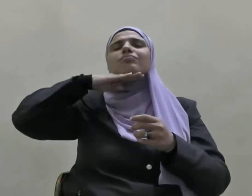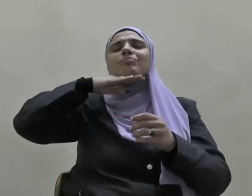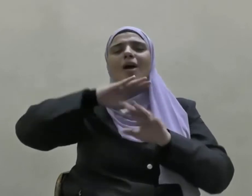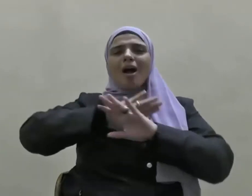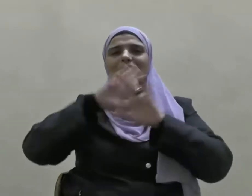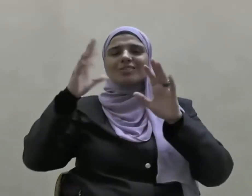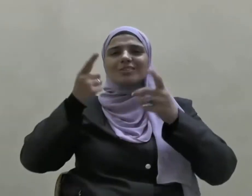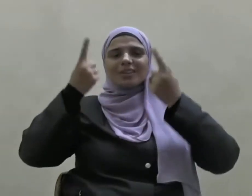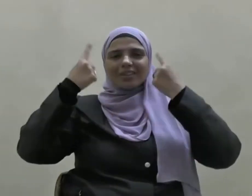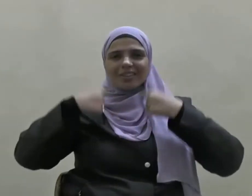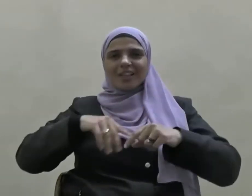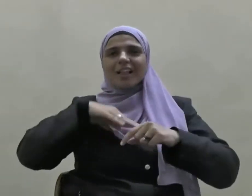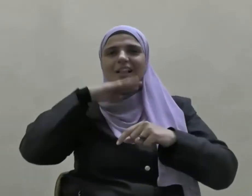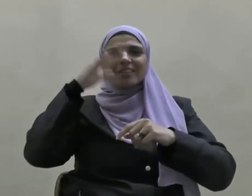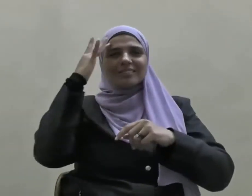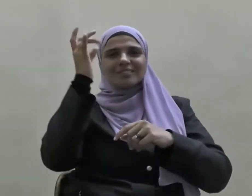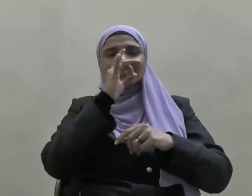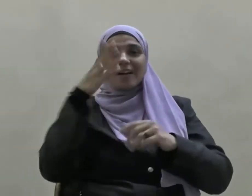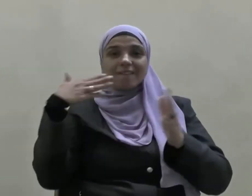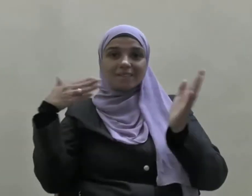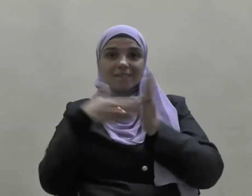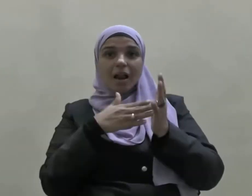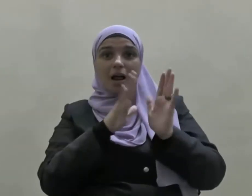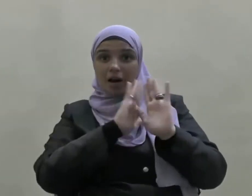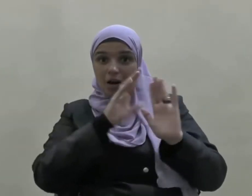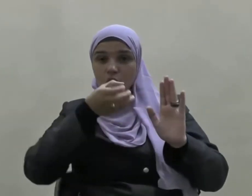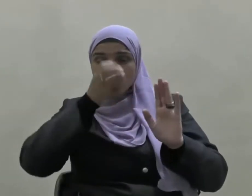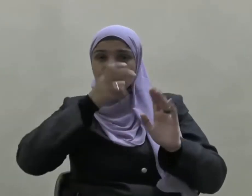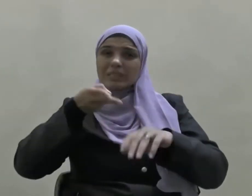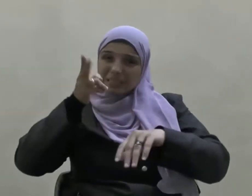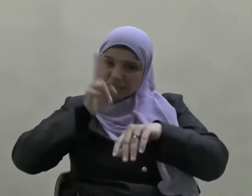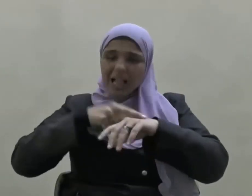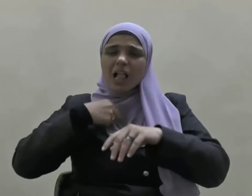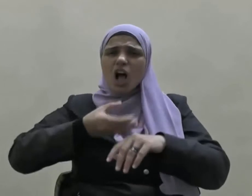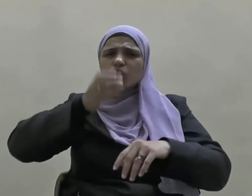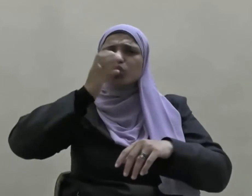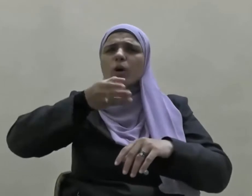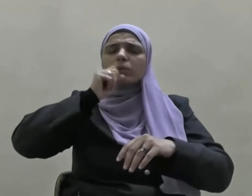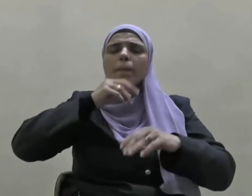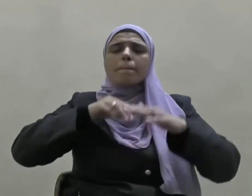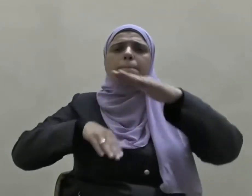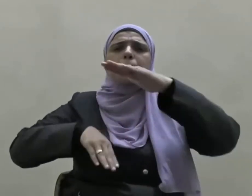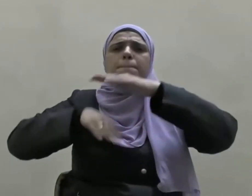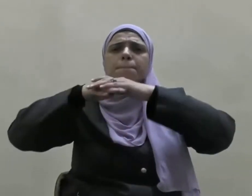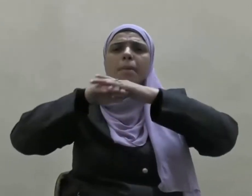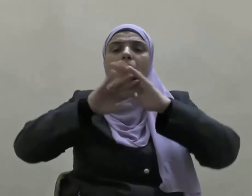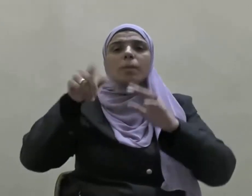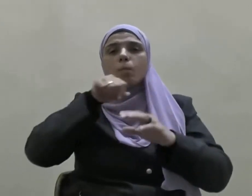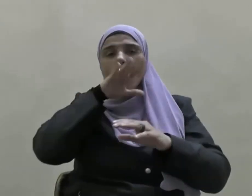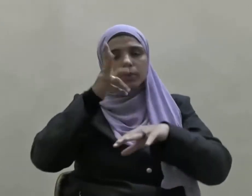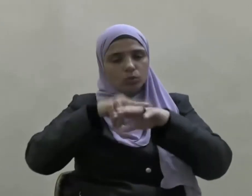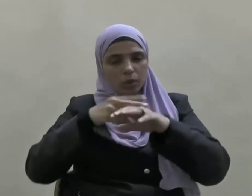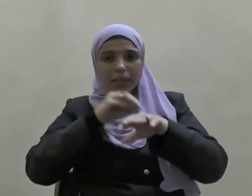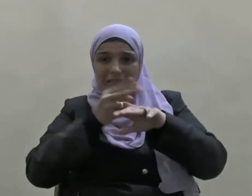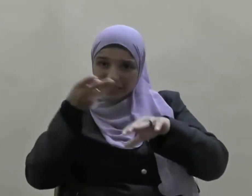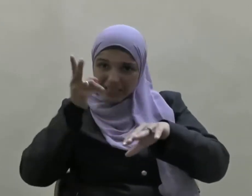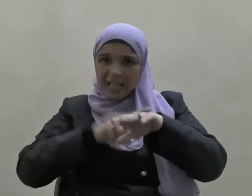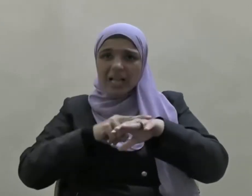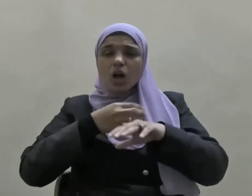رويت ثم قال ازدد فشربت حتى نهلت ثم قال